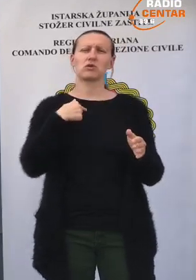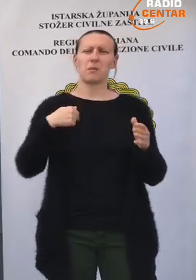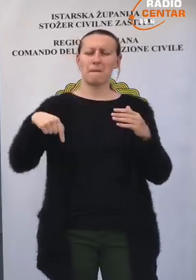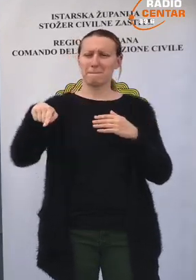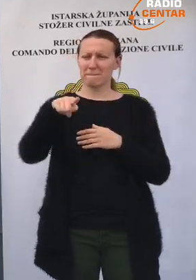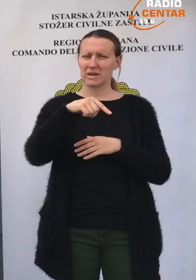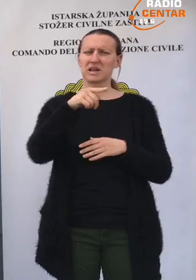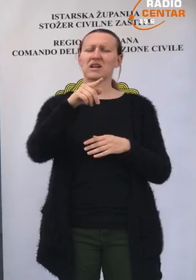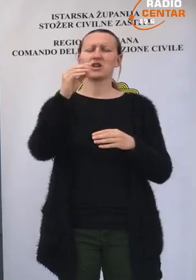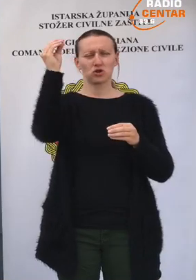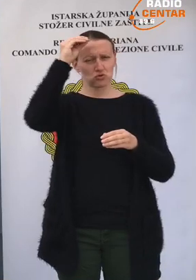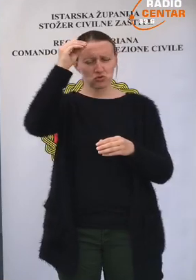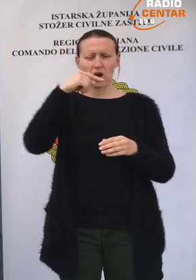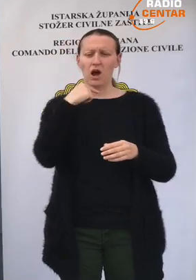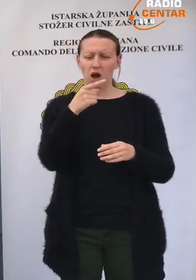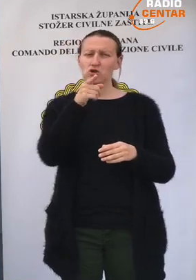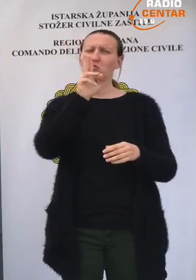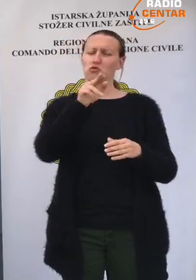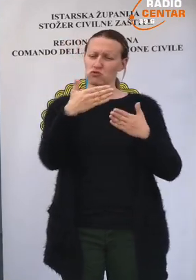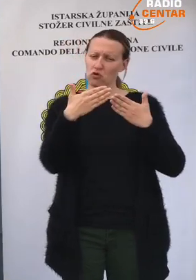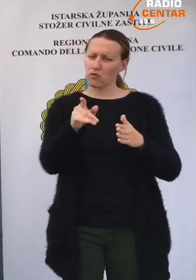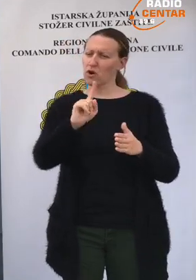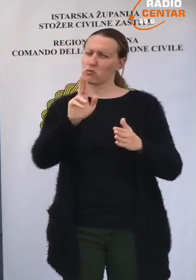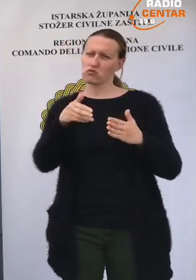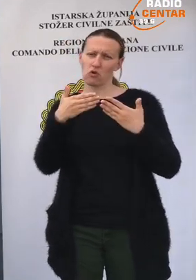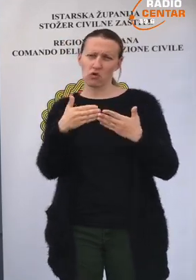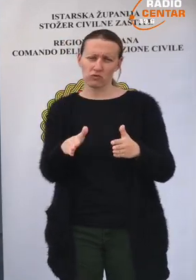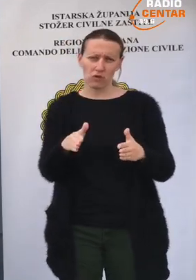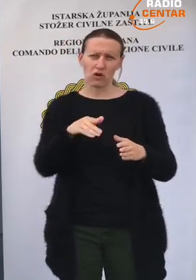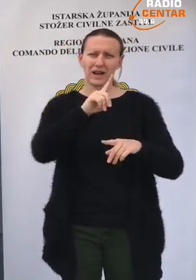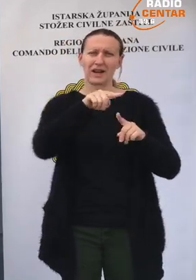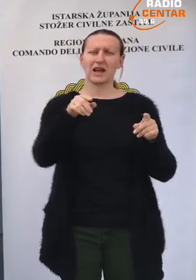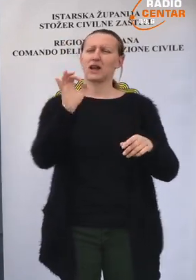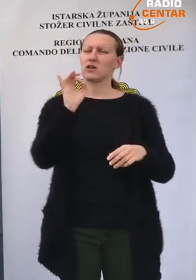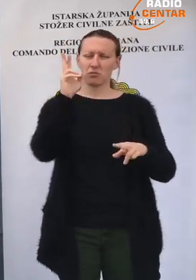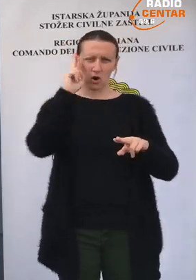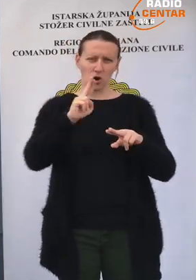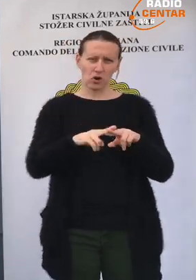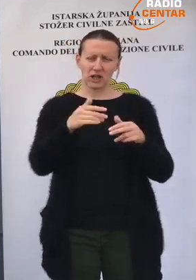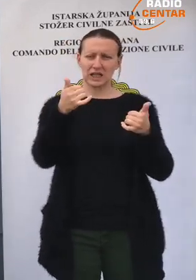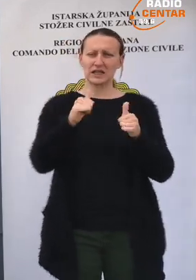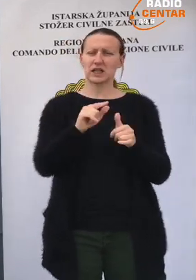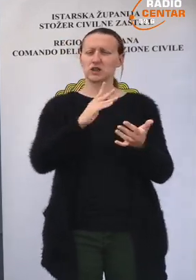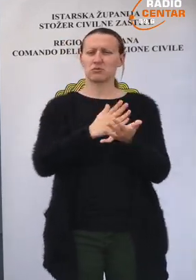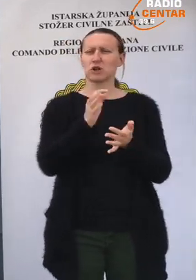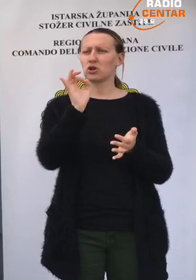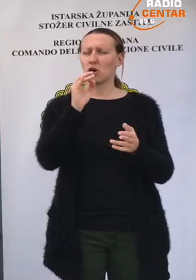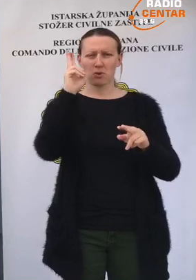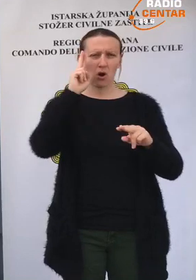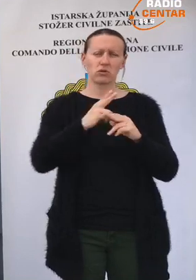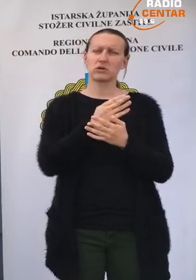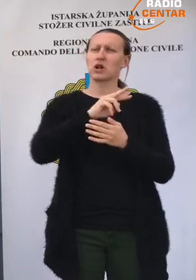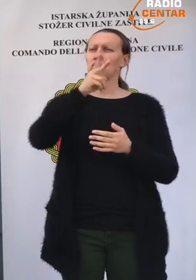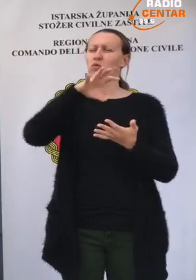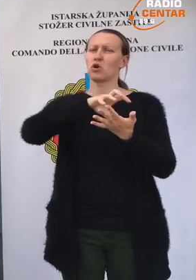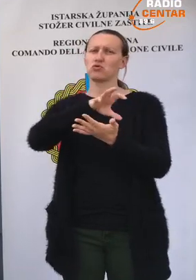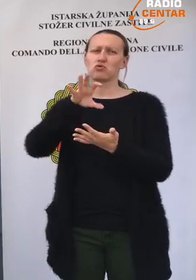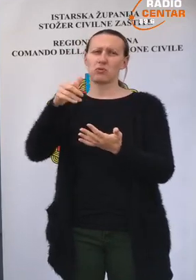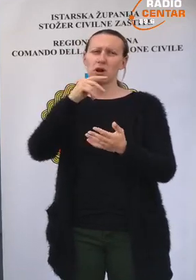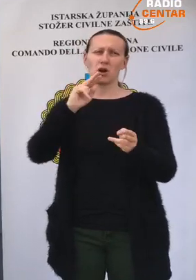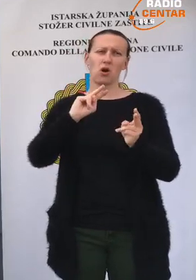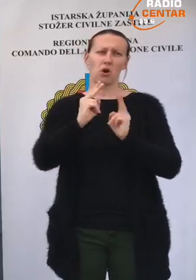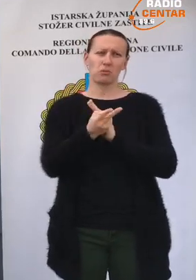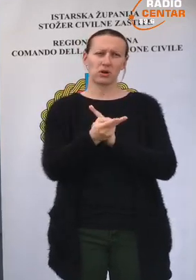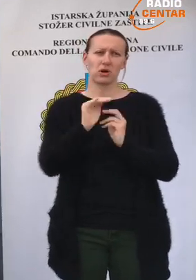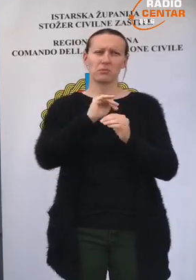će to struka reći i postoji mogućnost da neka dobra odluka za Istru neće biti dobra odluka za drugu županiju